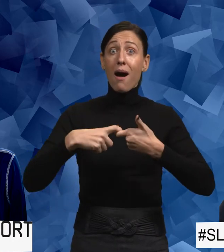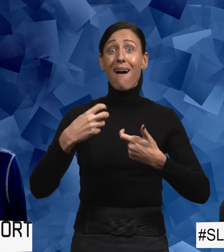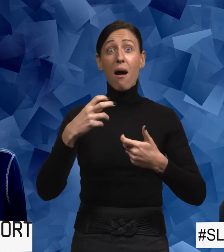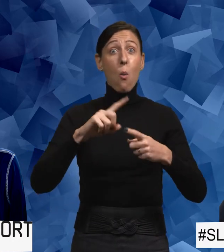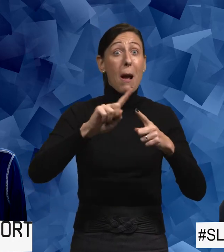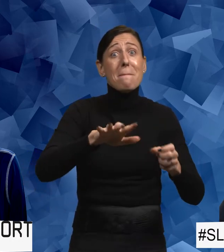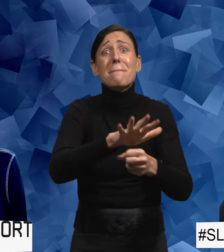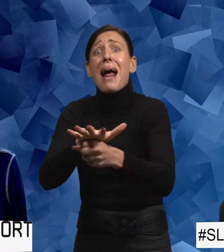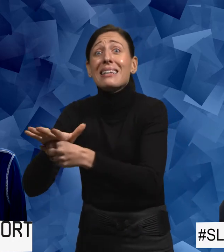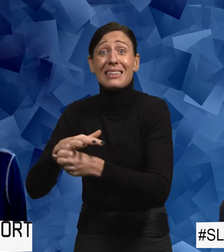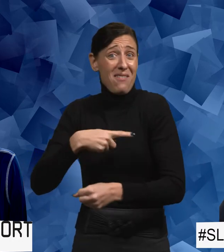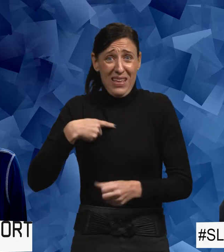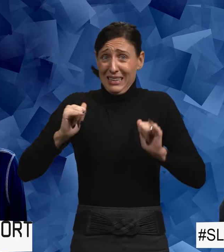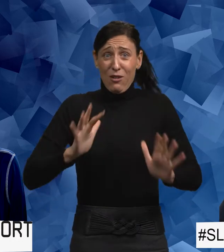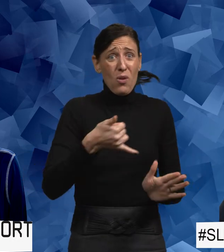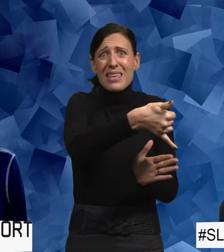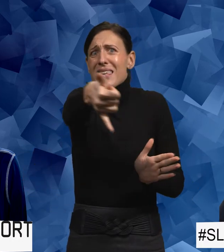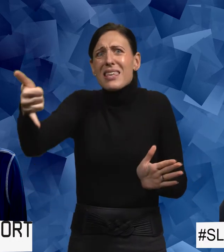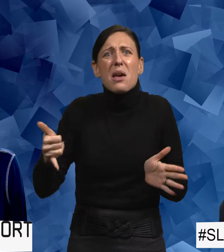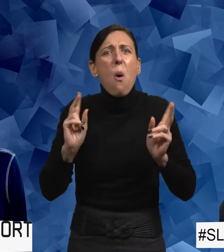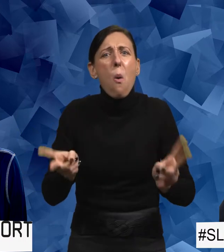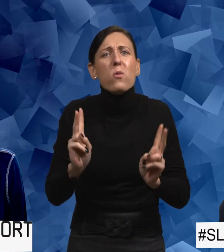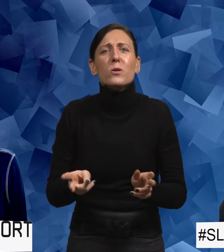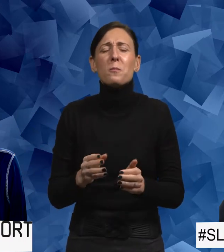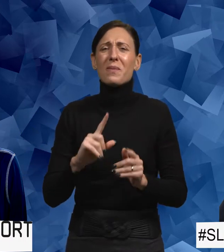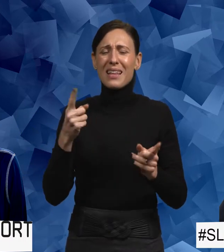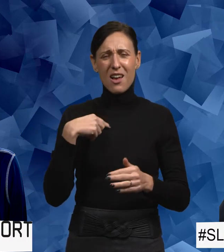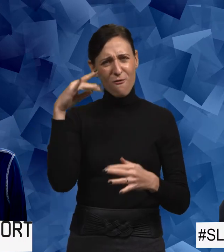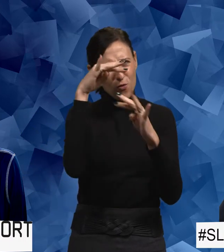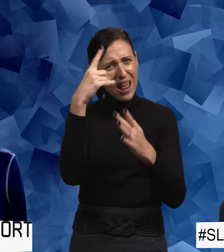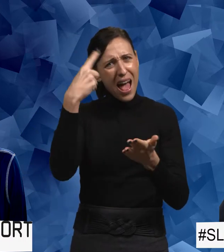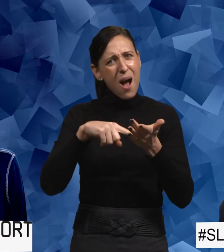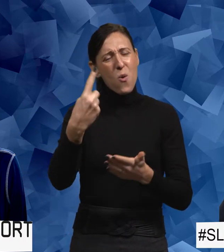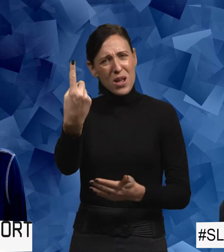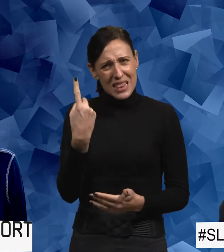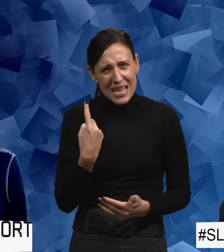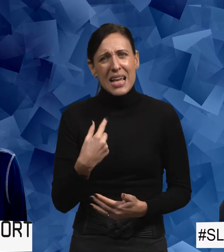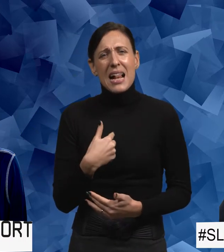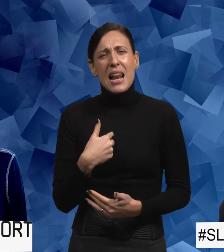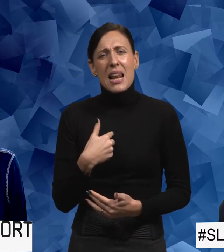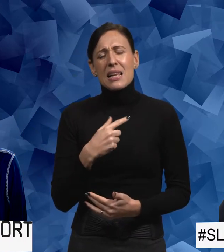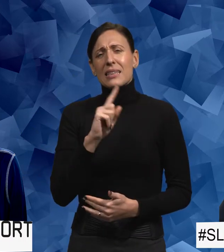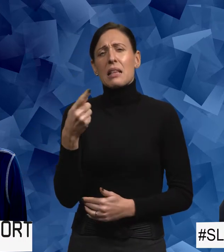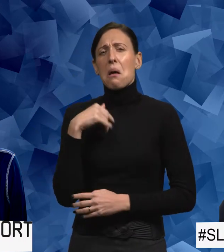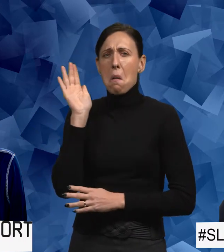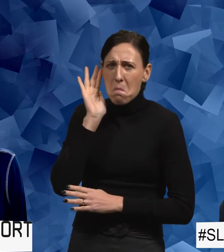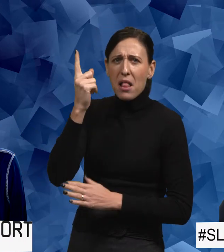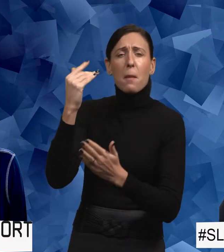branscher, om man säger så, så vi ingår såklart i branscherna. Men så funderade jag en vända till, hörde ett program om